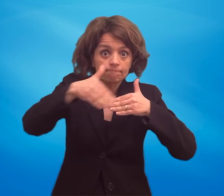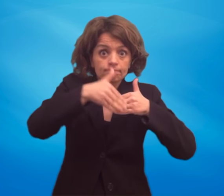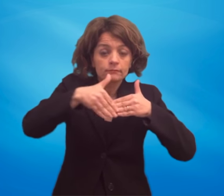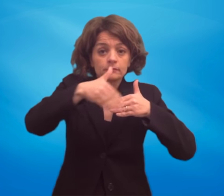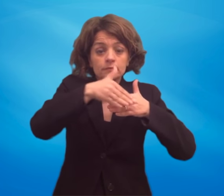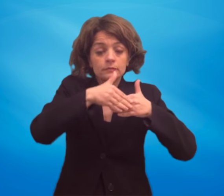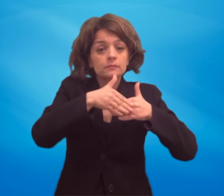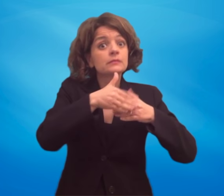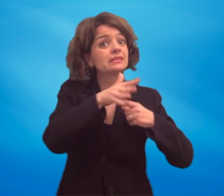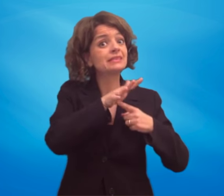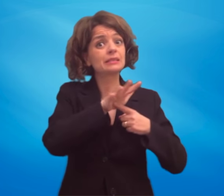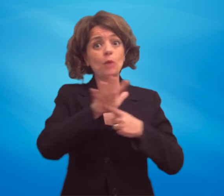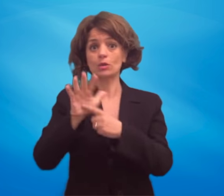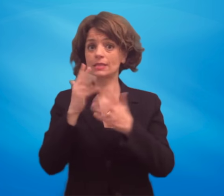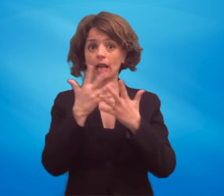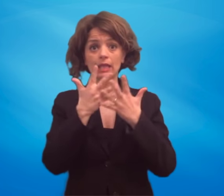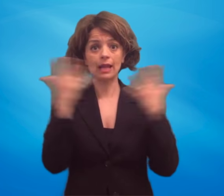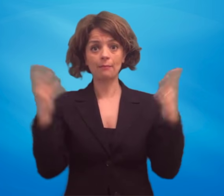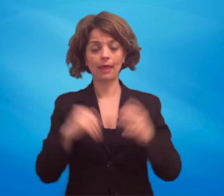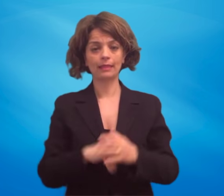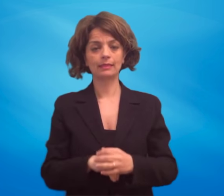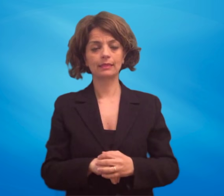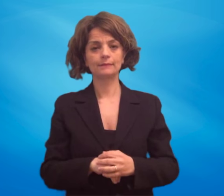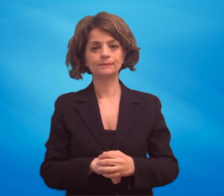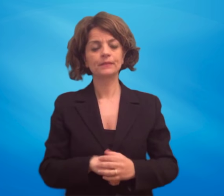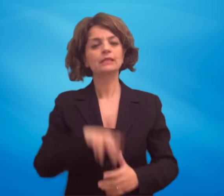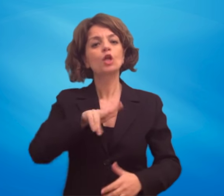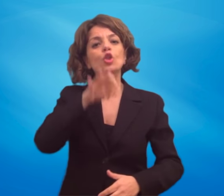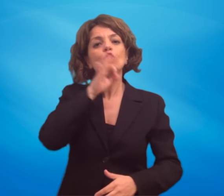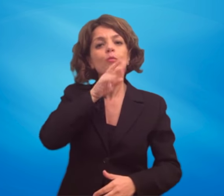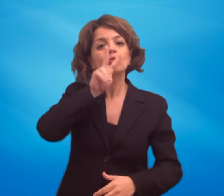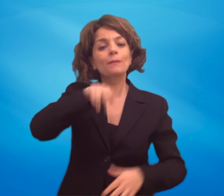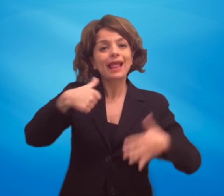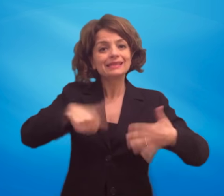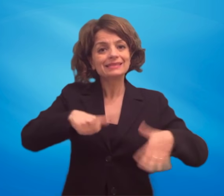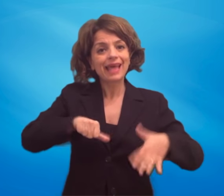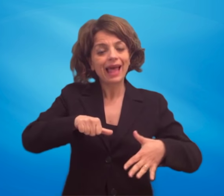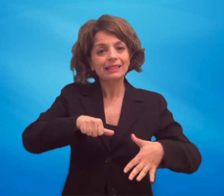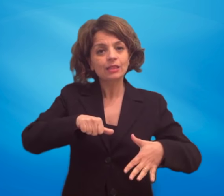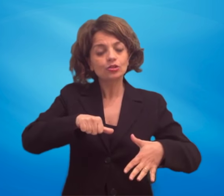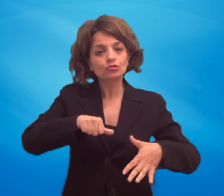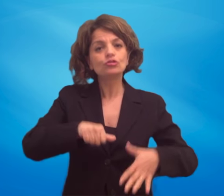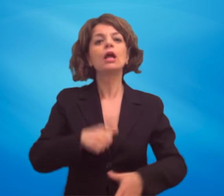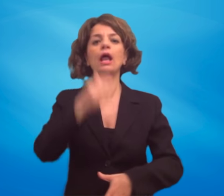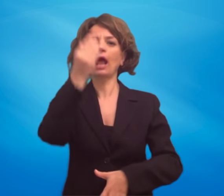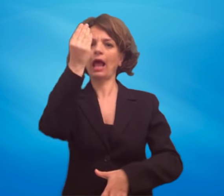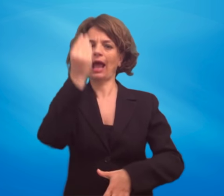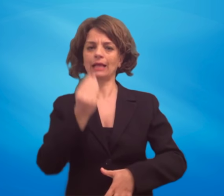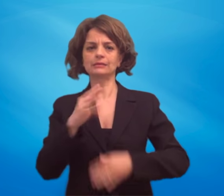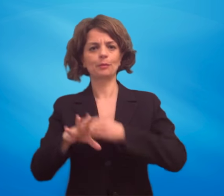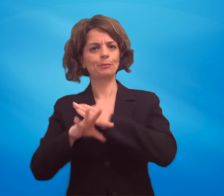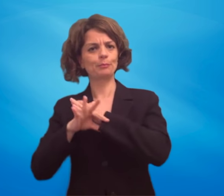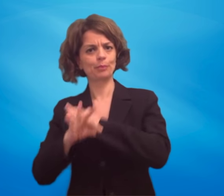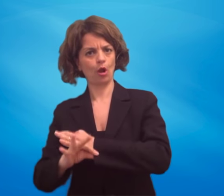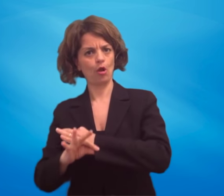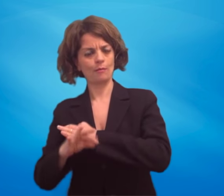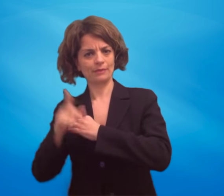Il 13 ottobre 2016 il Collegio dei Proviviri ENS comunica agli interessati l'apertura di